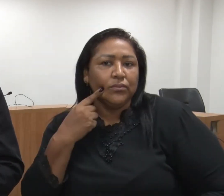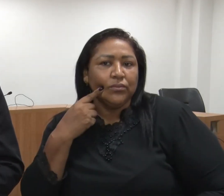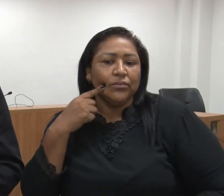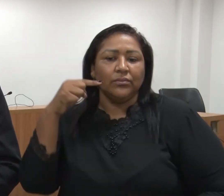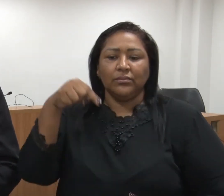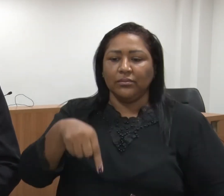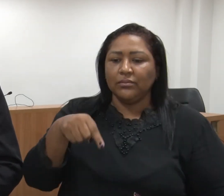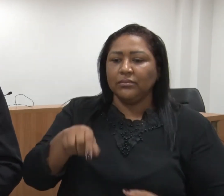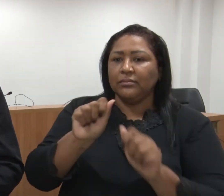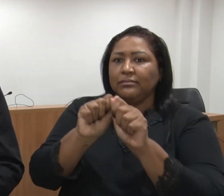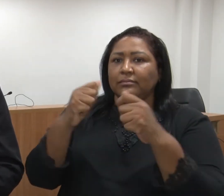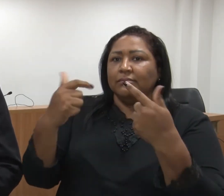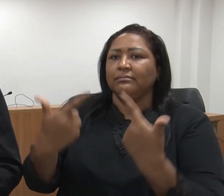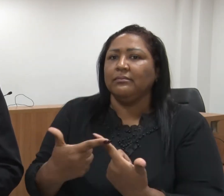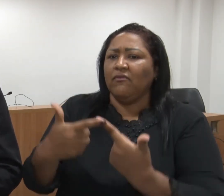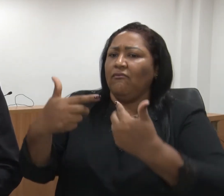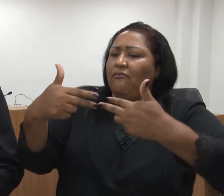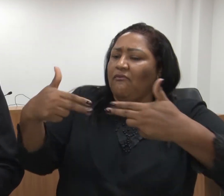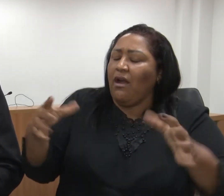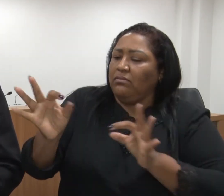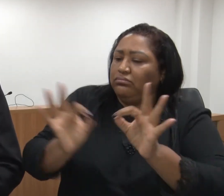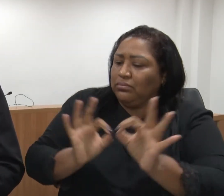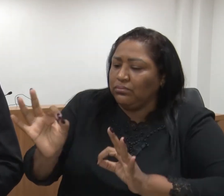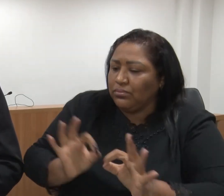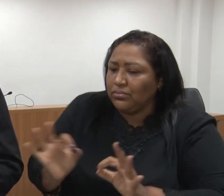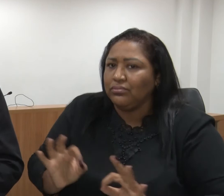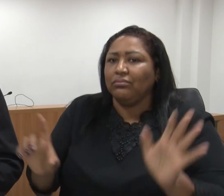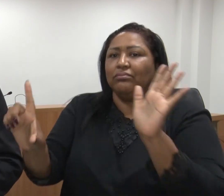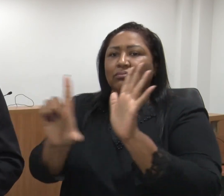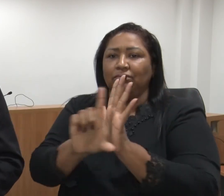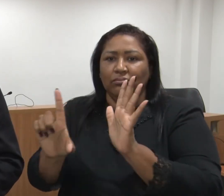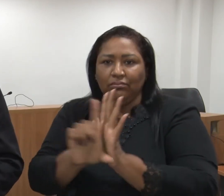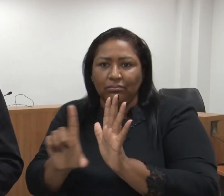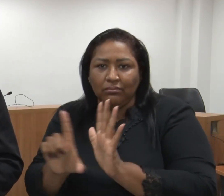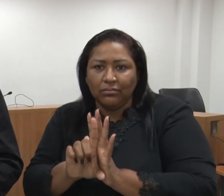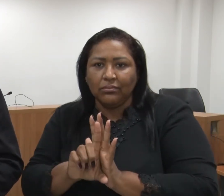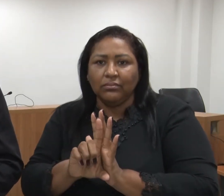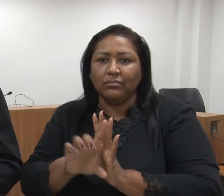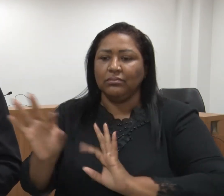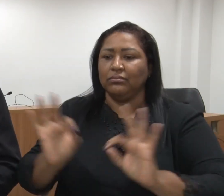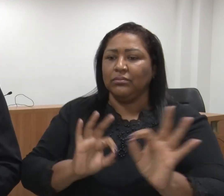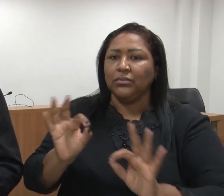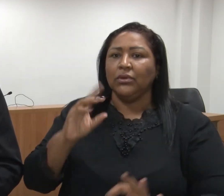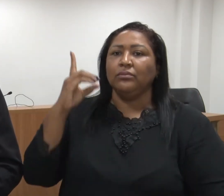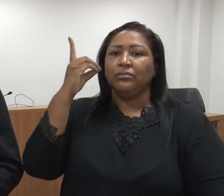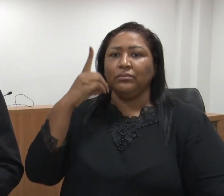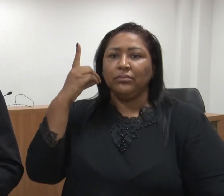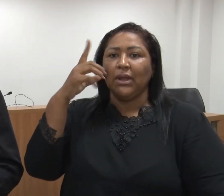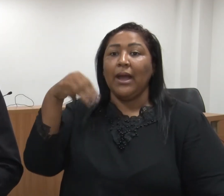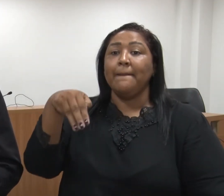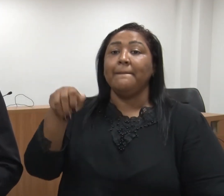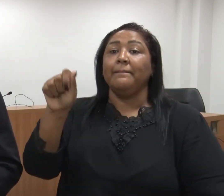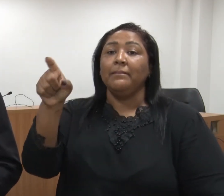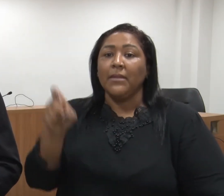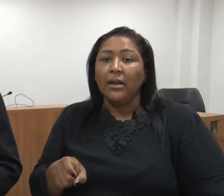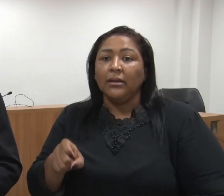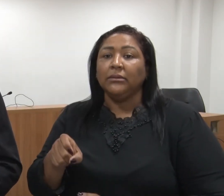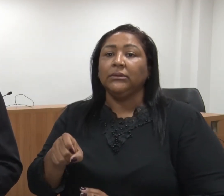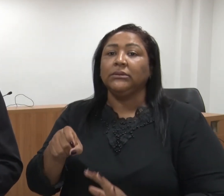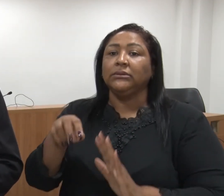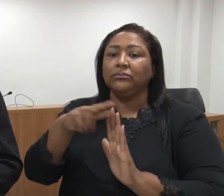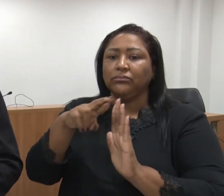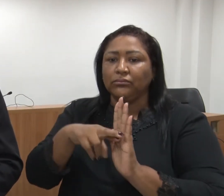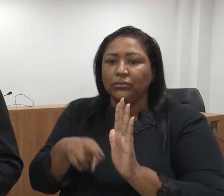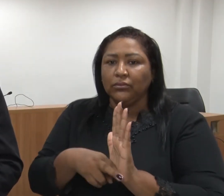Assembleia tramitam vários projetos de lei. Projeto do deputado Max, que regulamenta a profissão de intérprete e tradutor.